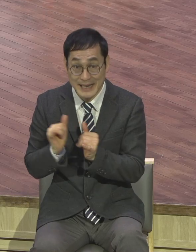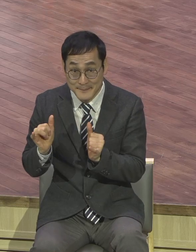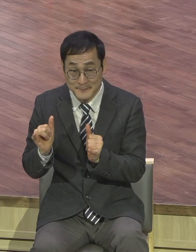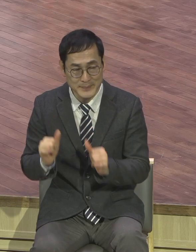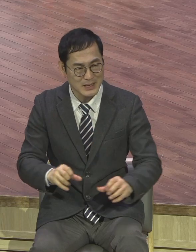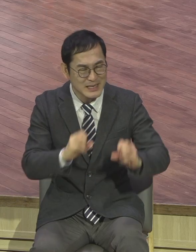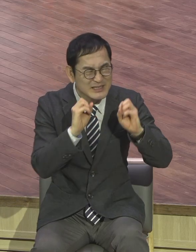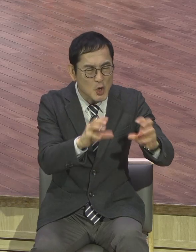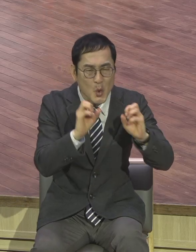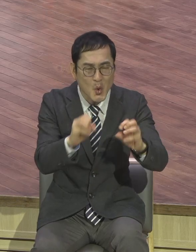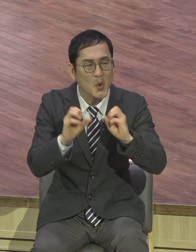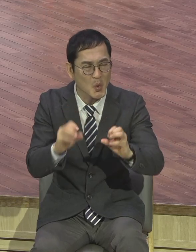믿어라 너나